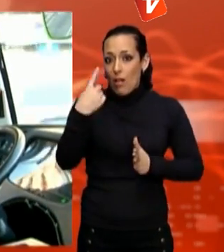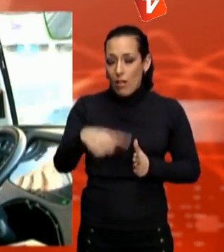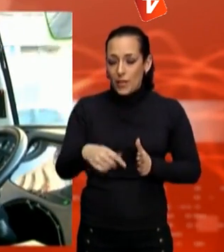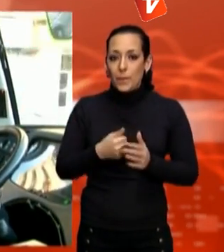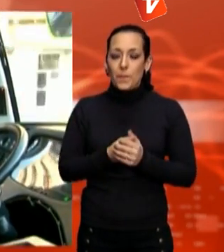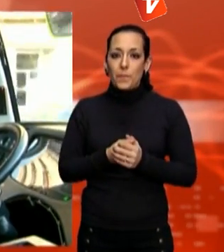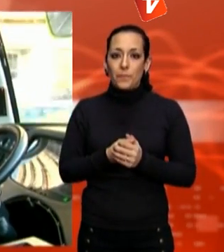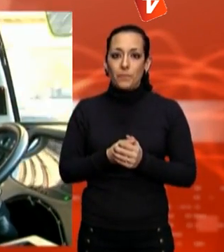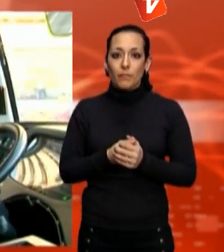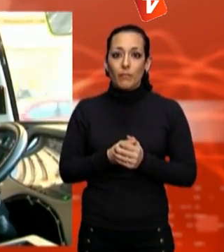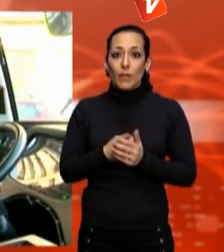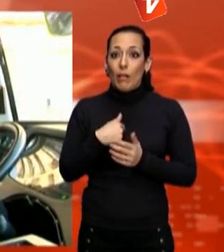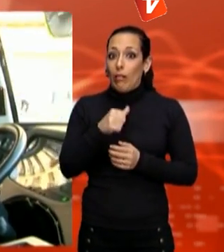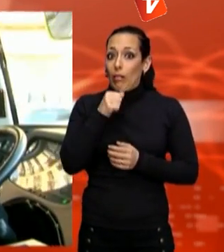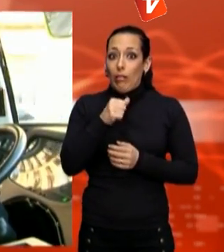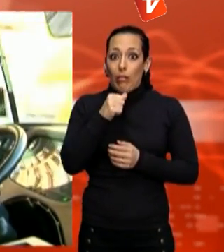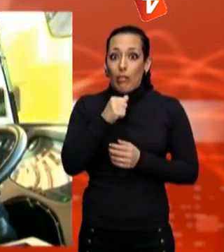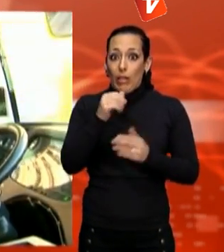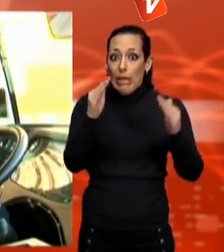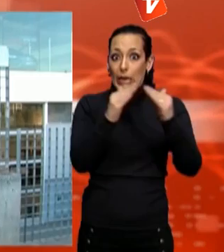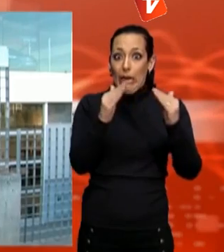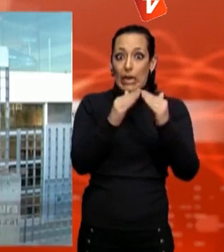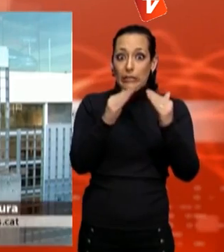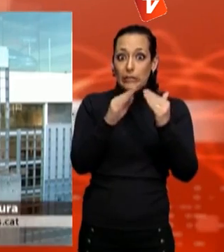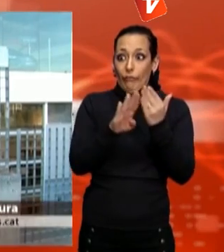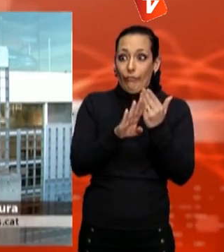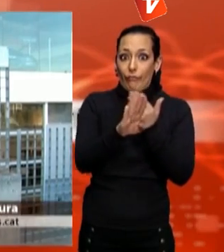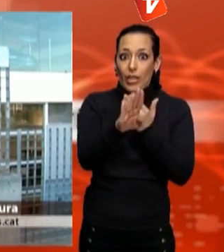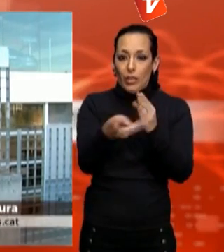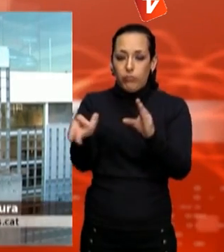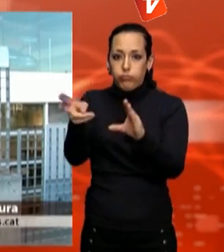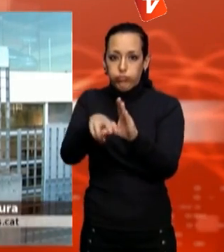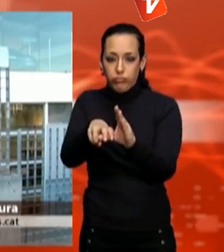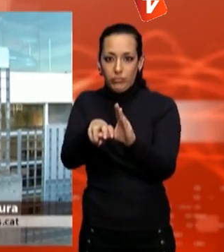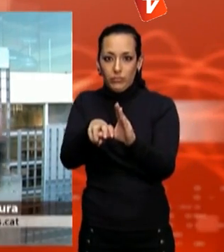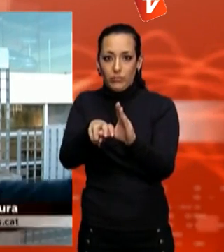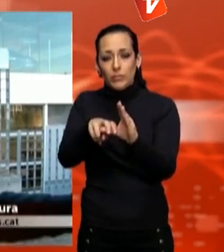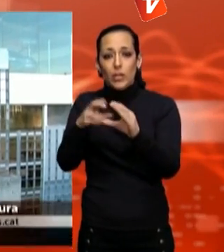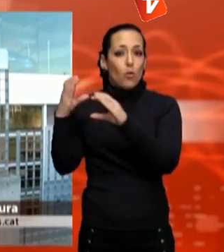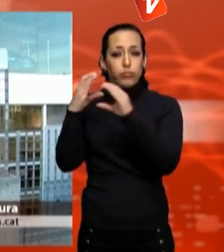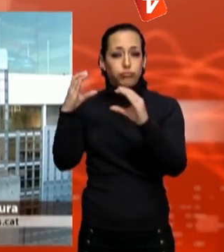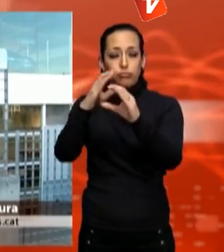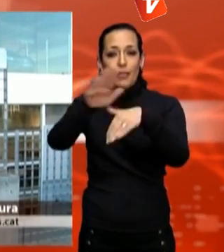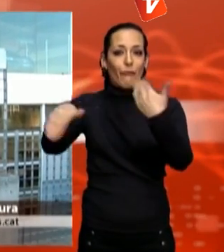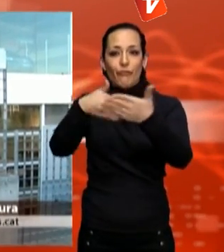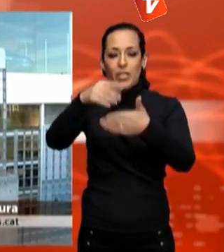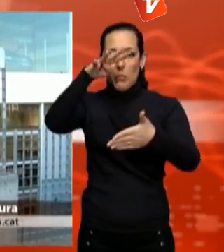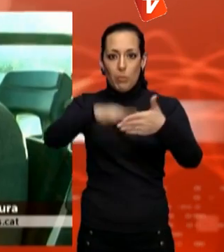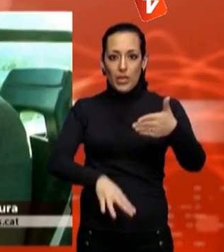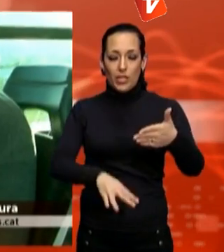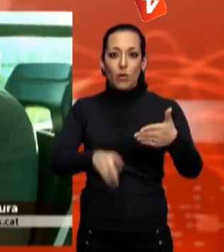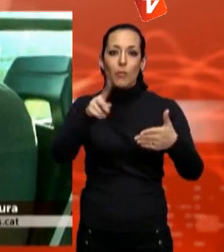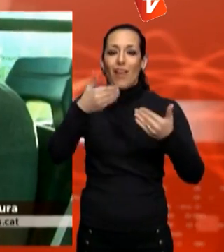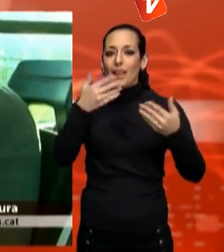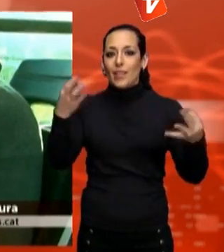gairebé a la porta de casa i cap a Barcelona. El carril BAU es nota molt, em nota molt perquè van directes. Van directes.